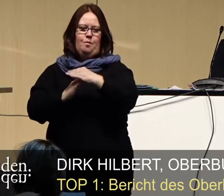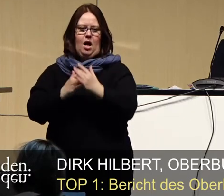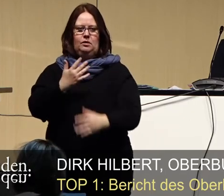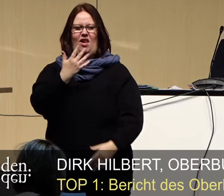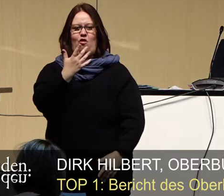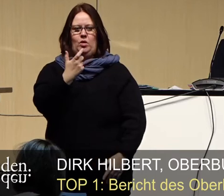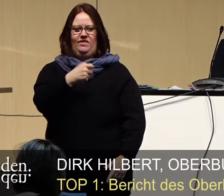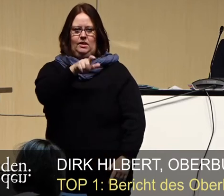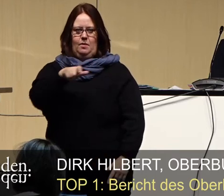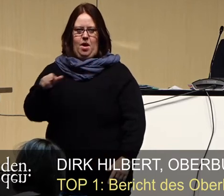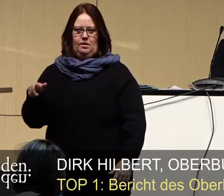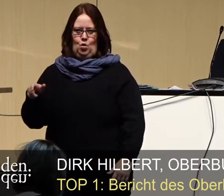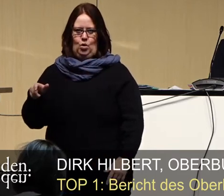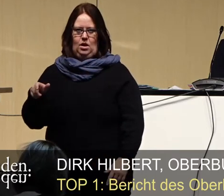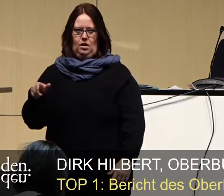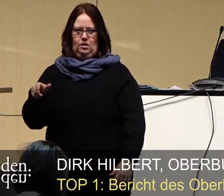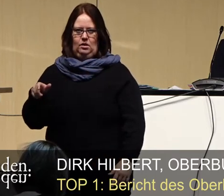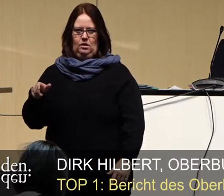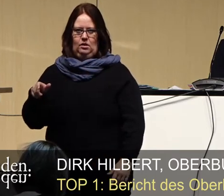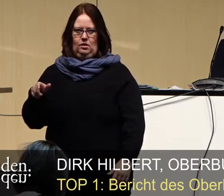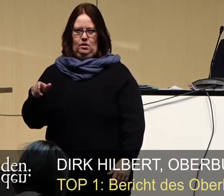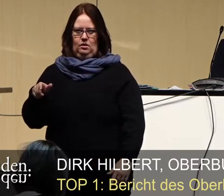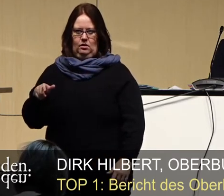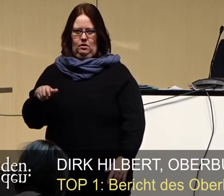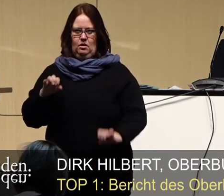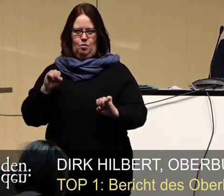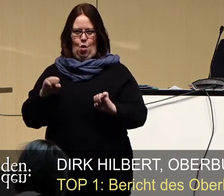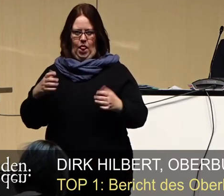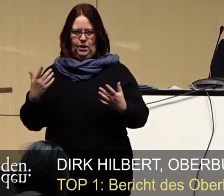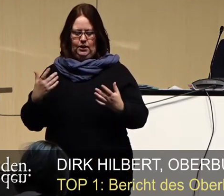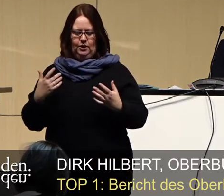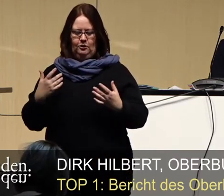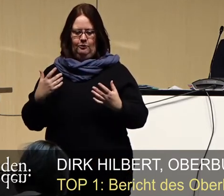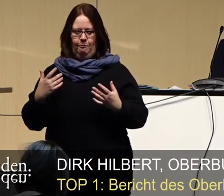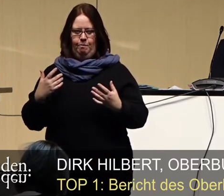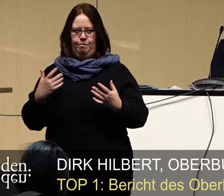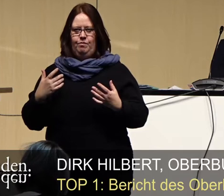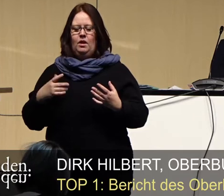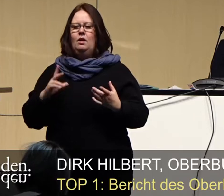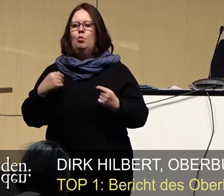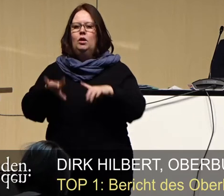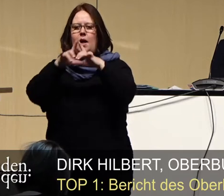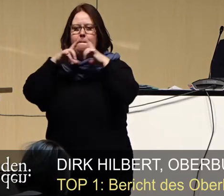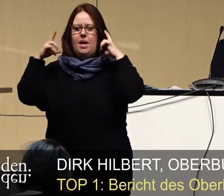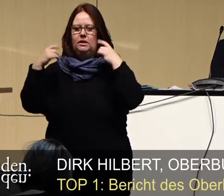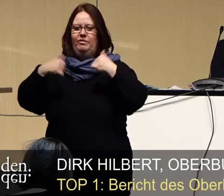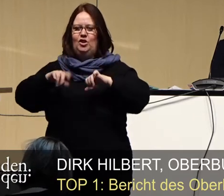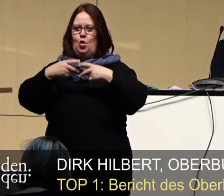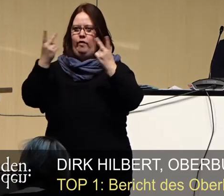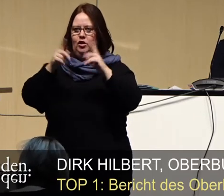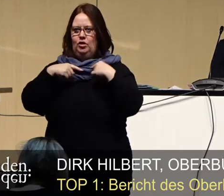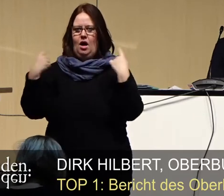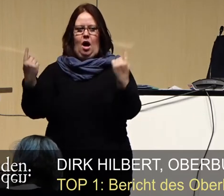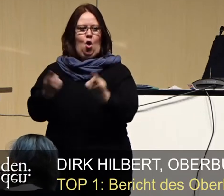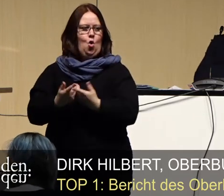25 Personen zu ermöglichen. Die erweiterte Maskenpflicht im öffentlichen Raum,